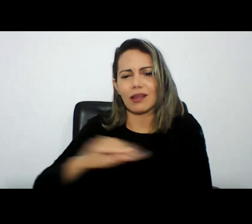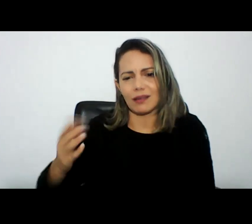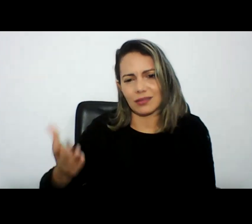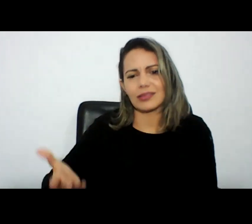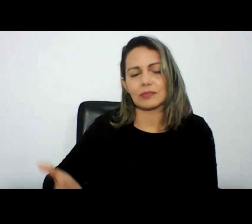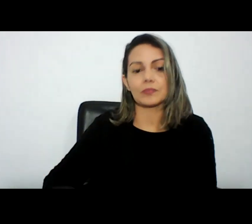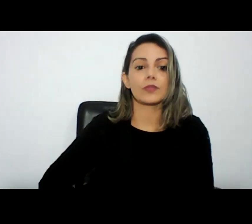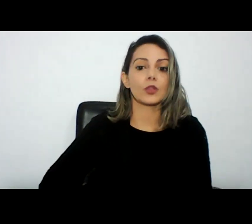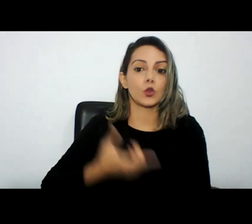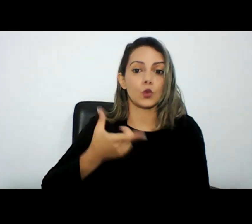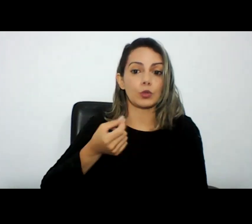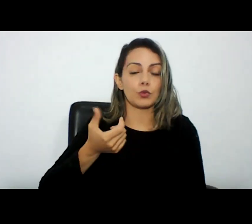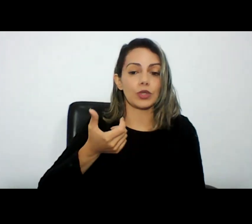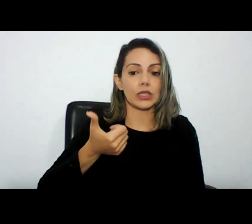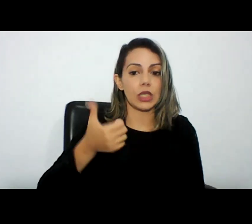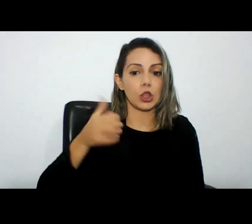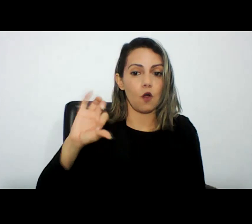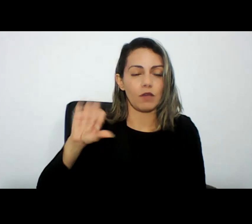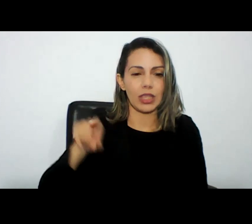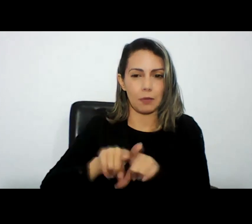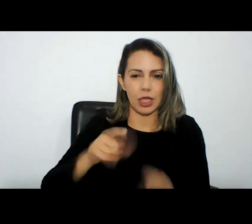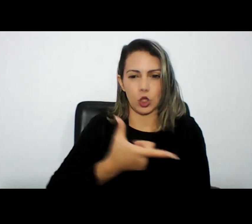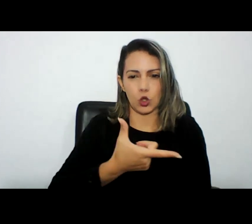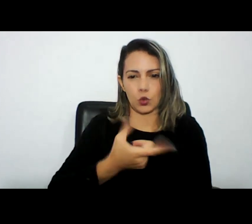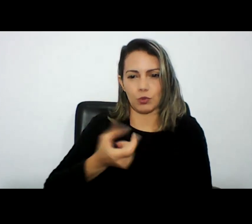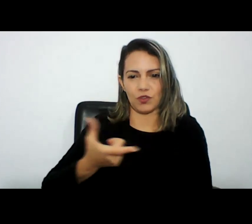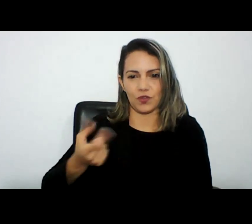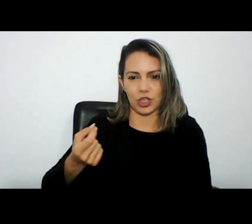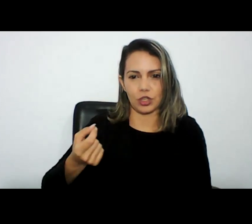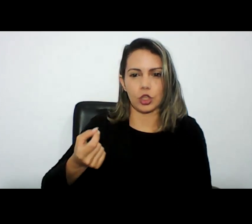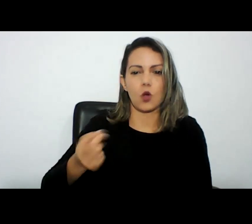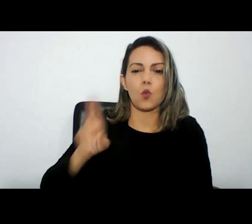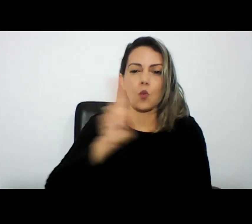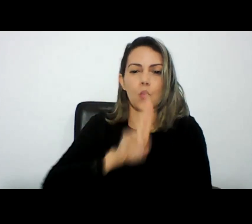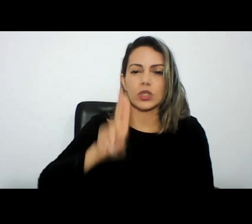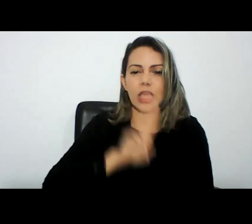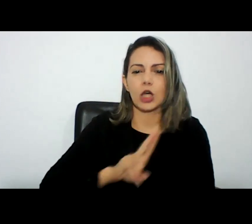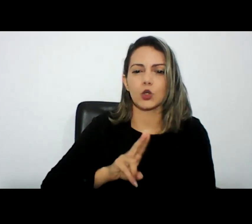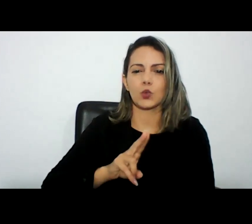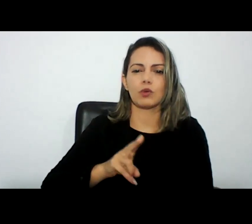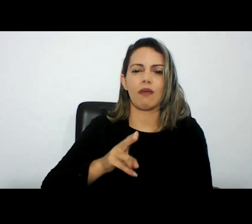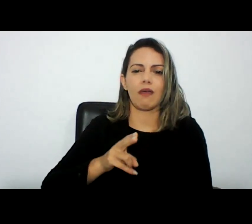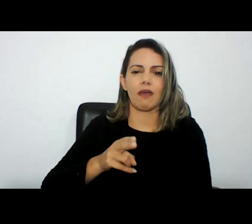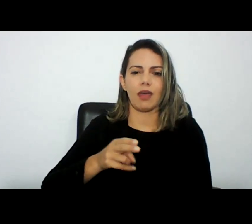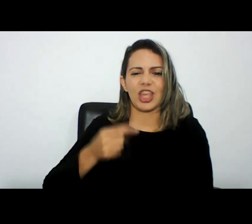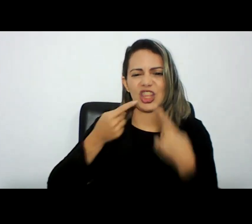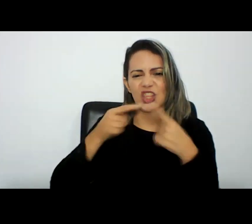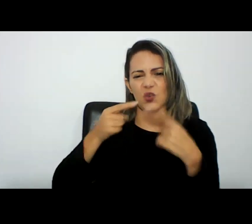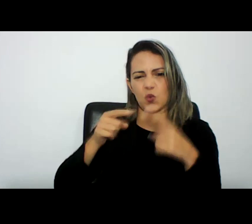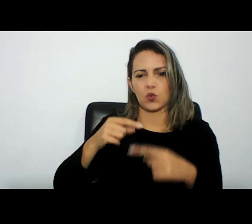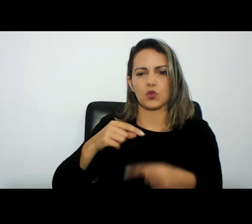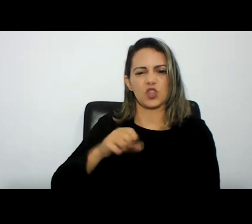2020 se refere ao discurso de ódio no meio virtual crimes contra as mulheres